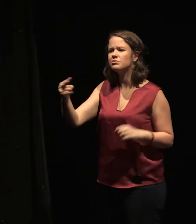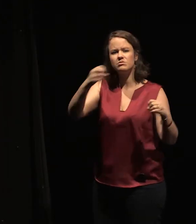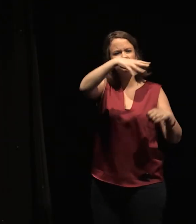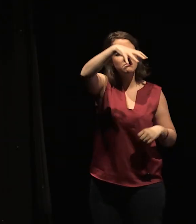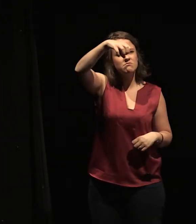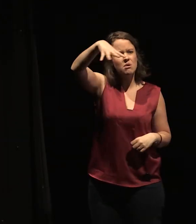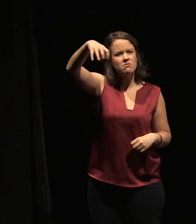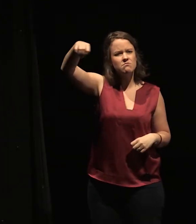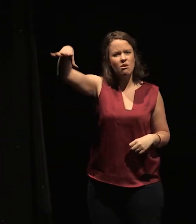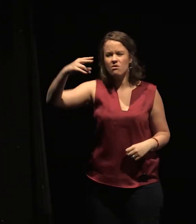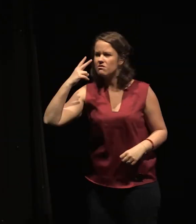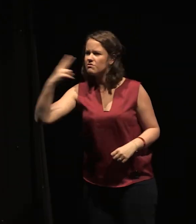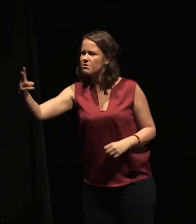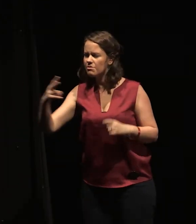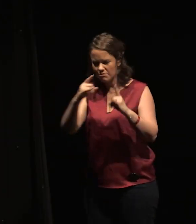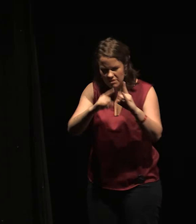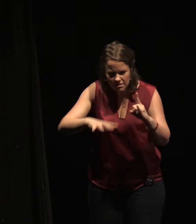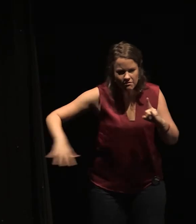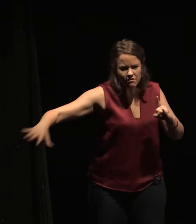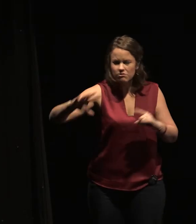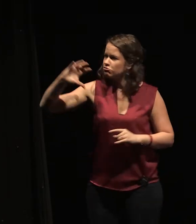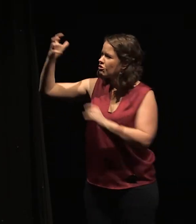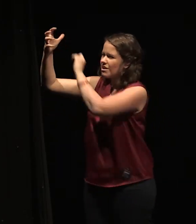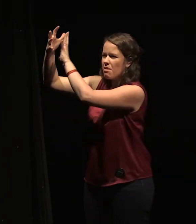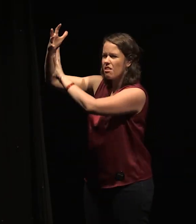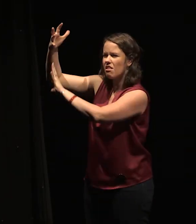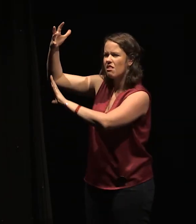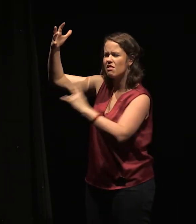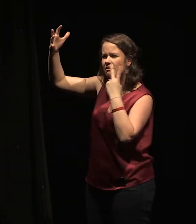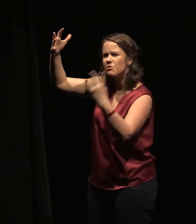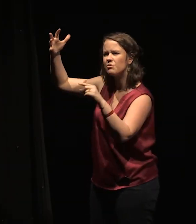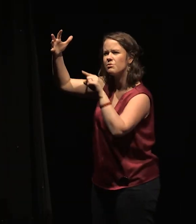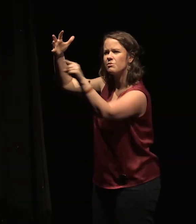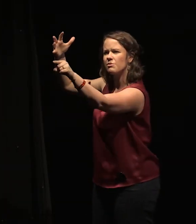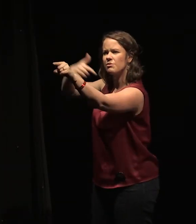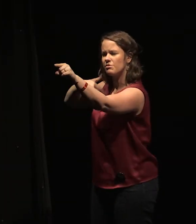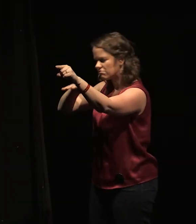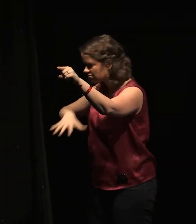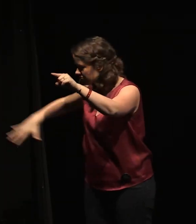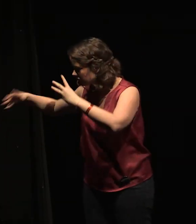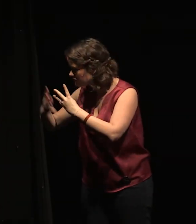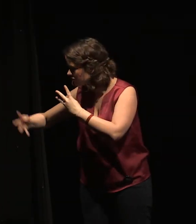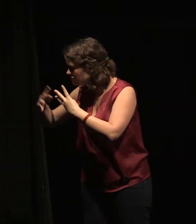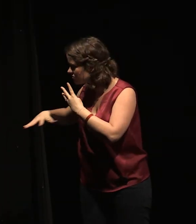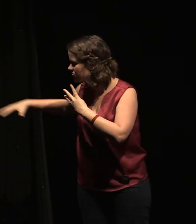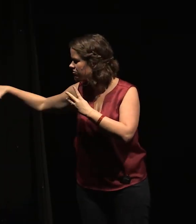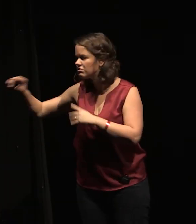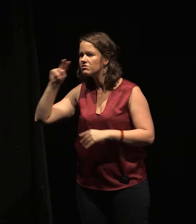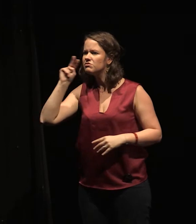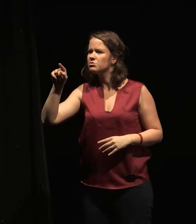avenues, dans les étapes, dans le sang du soleil. Je t'ai vu dans les chants désespérés orphelins. Je t'ai